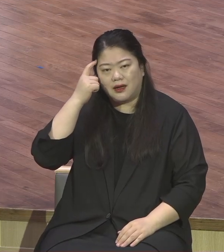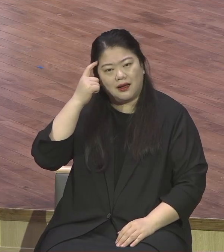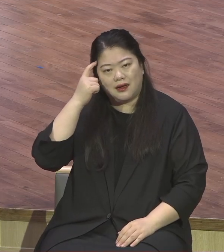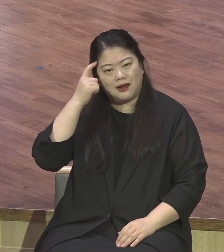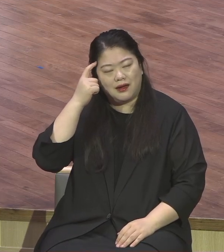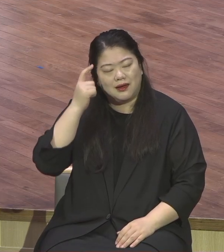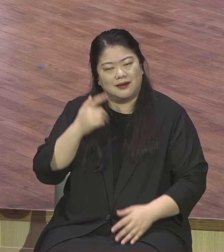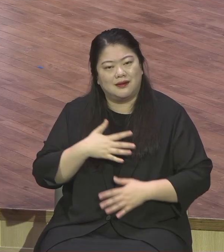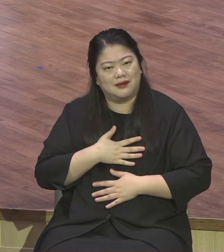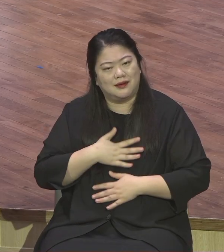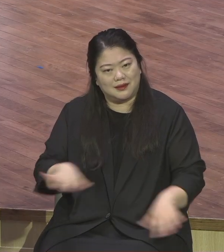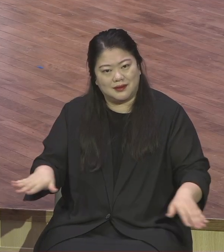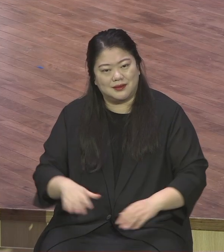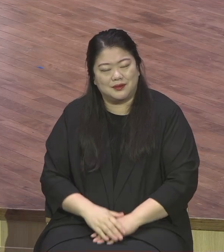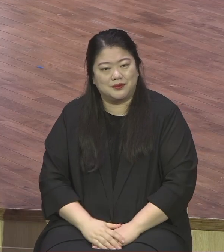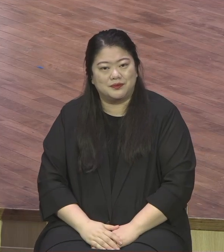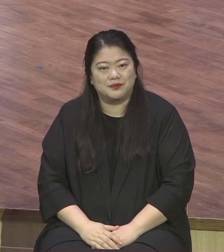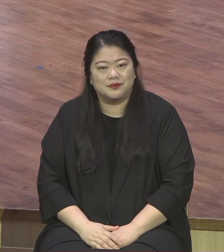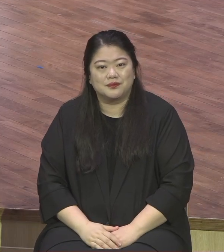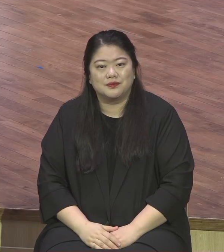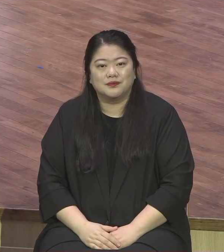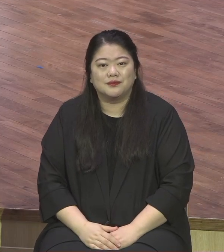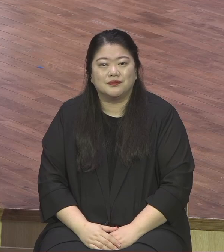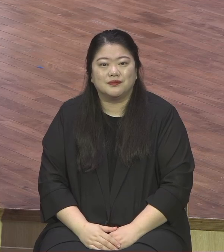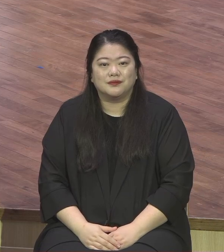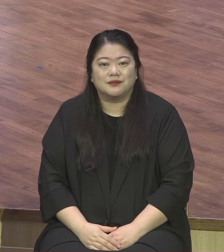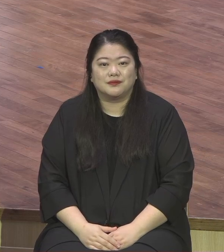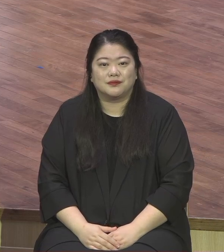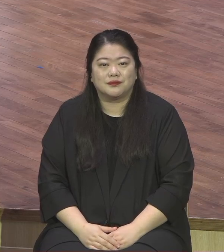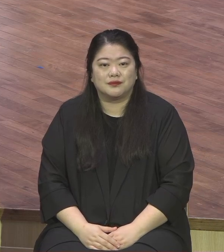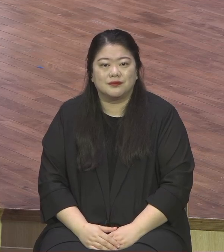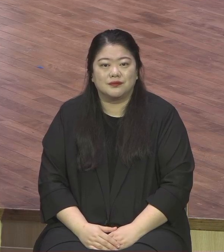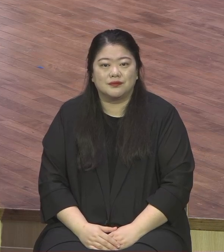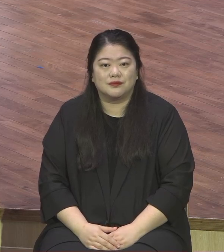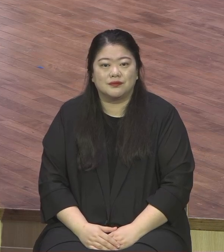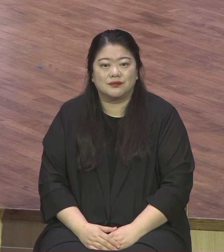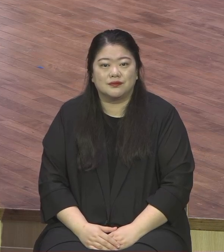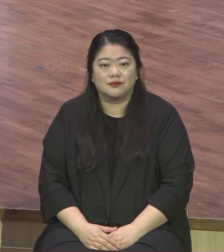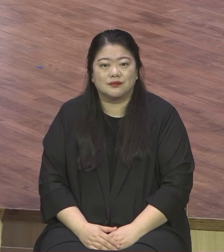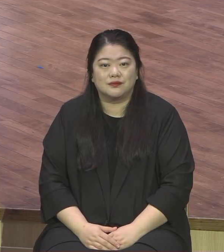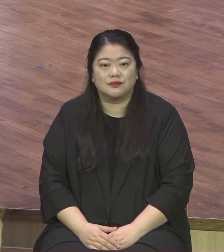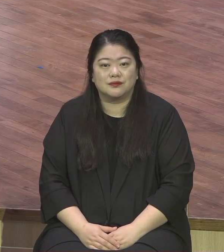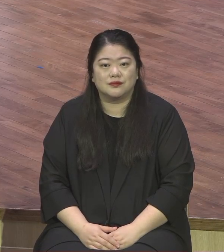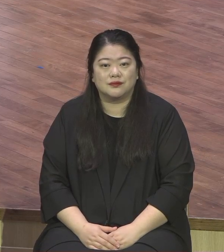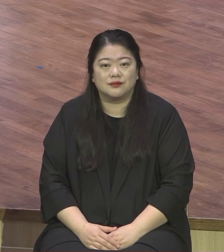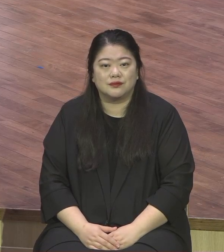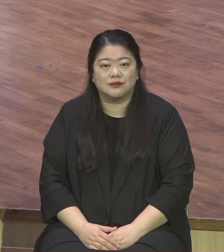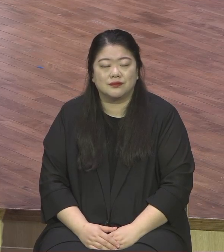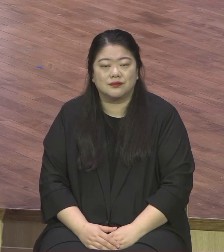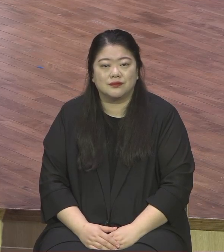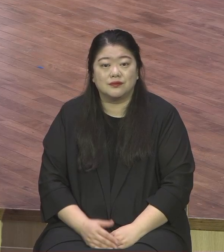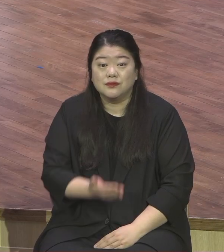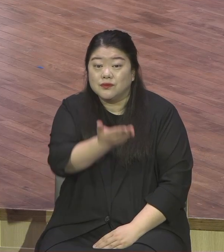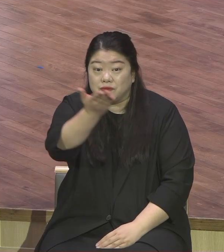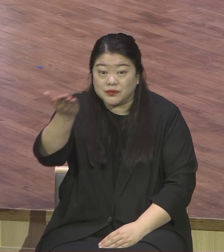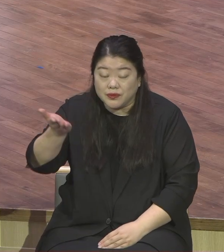지금 말씀을 듣는 여러분이 베드로를 보면서 한심스럽다라고 생각을 하실지 모르겠어요.